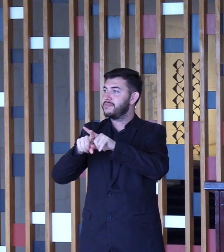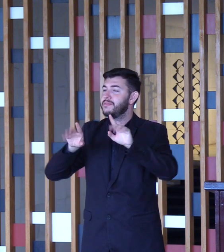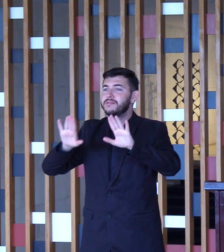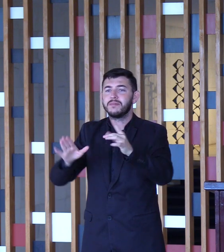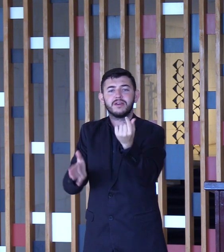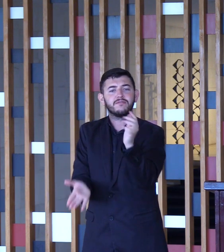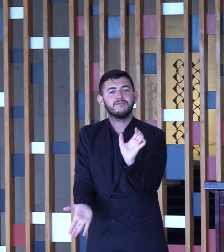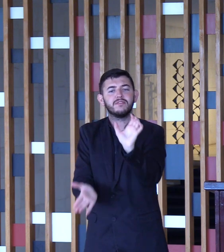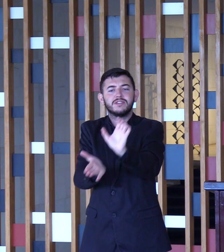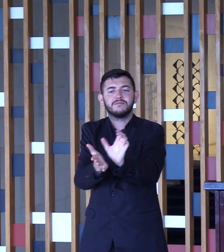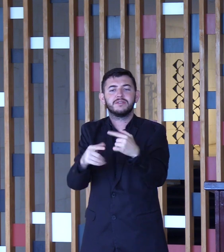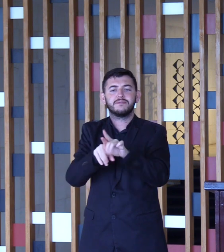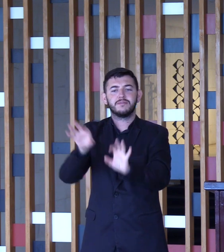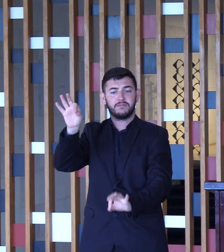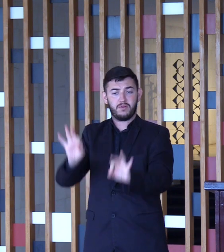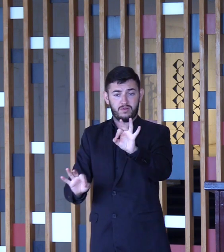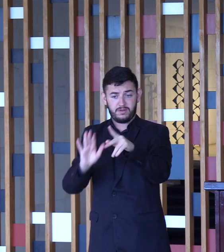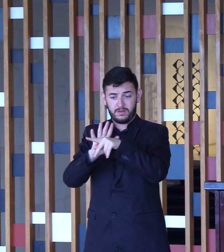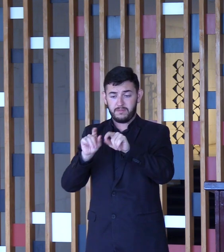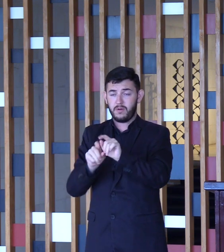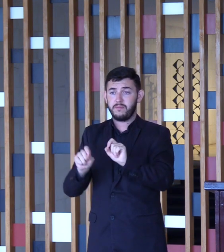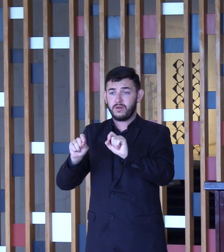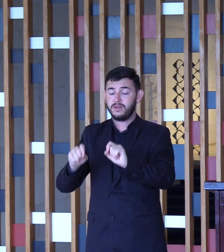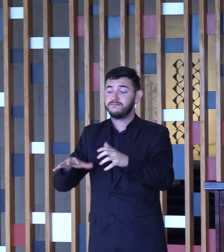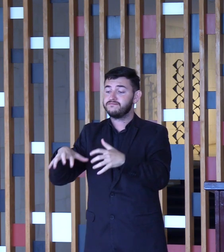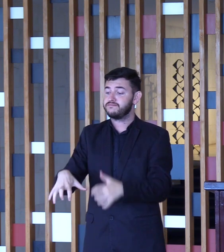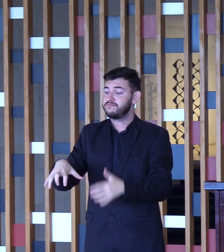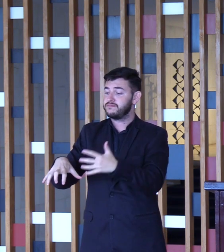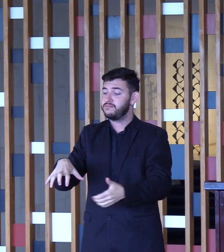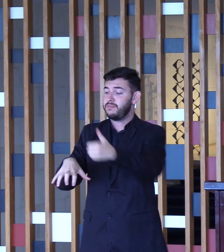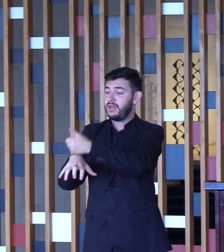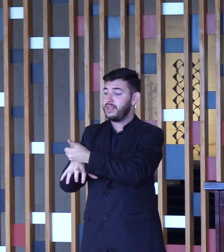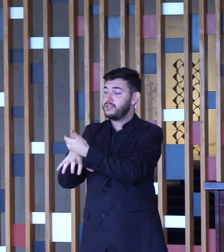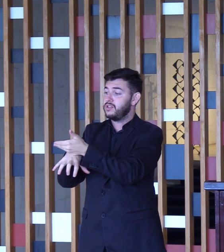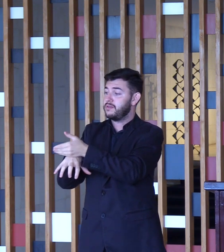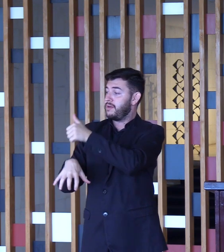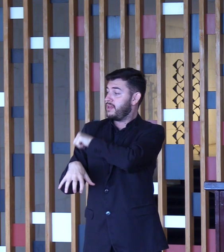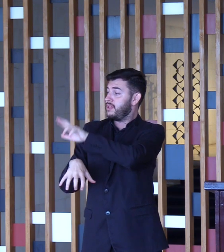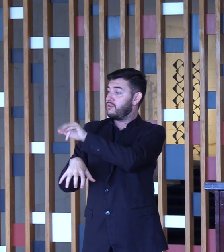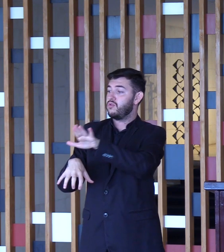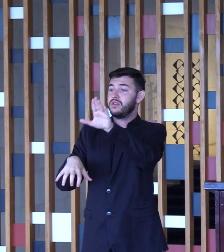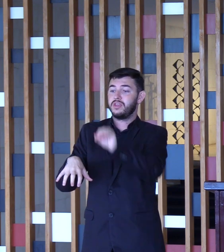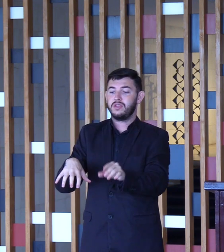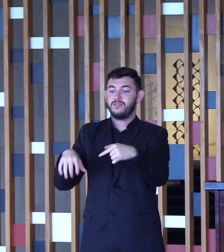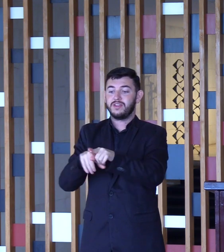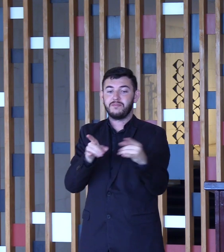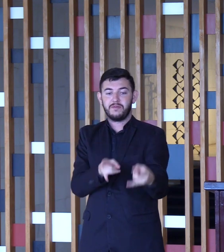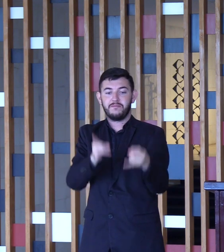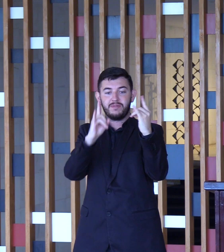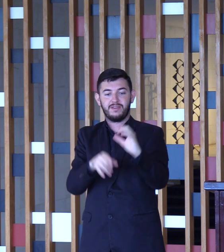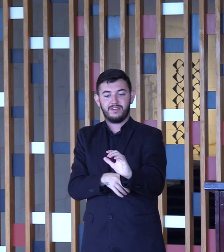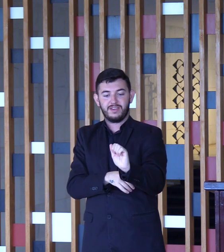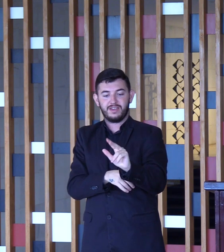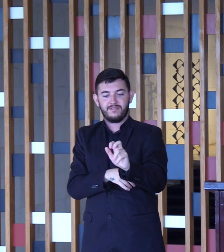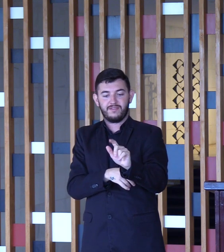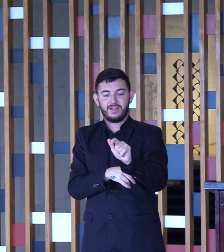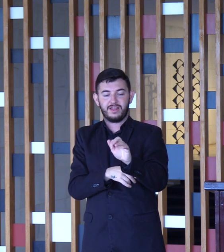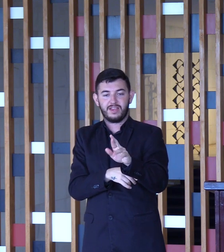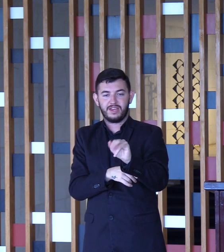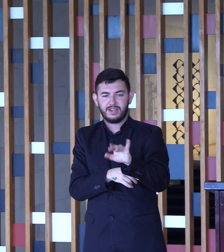revitalização do Palácio do Itabaraty e do Edifício das Cavalariças, só em meio da Itaipu retribuir